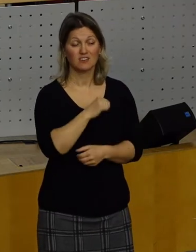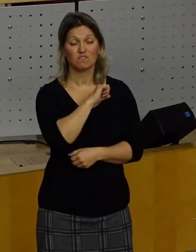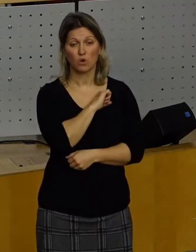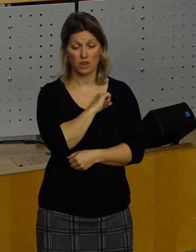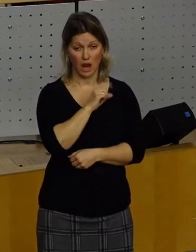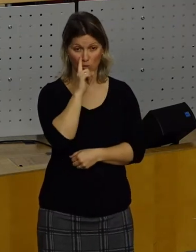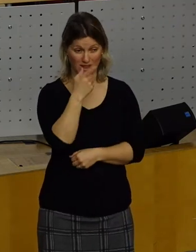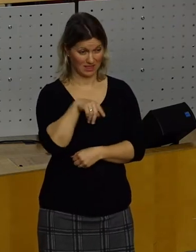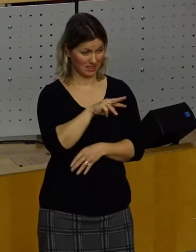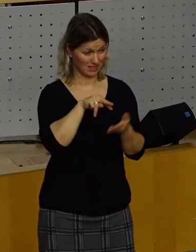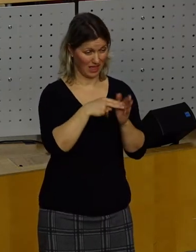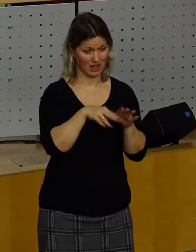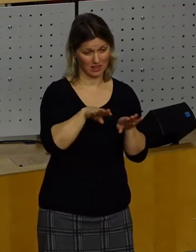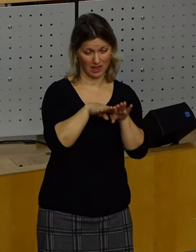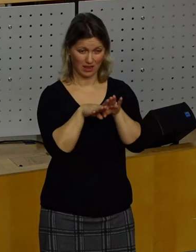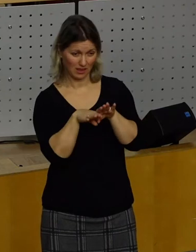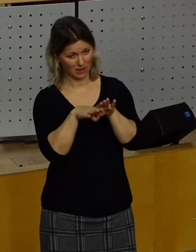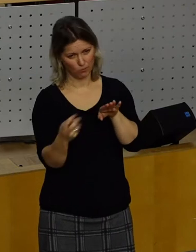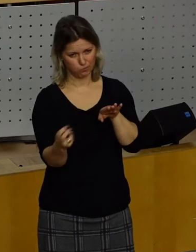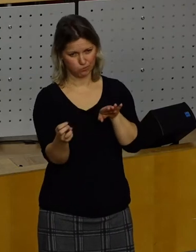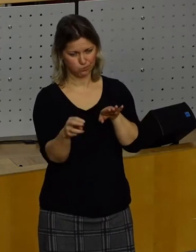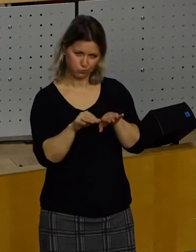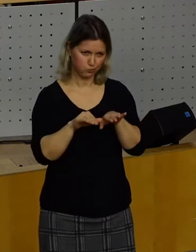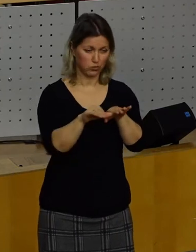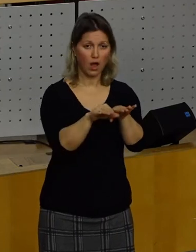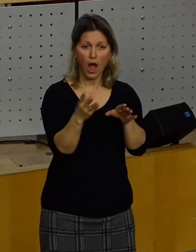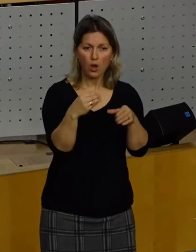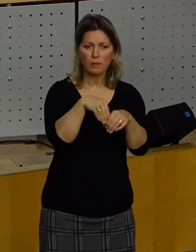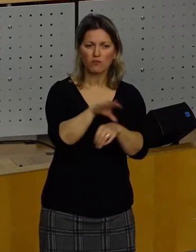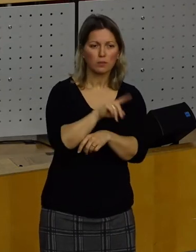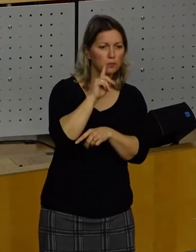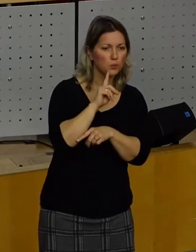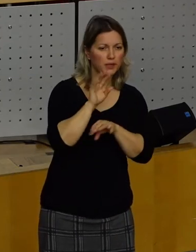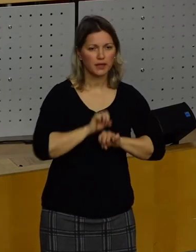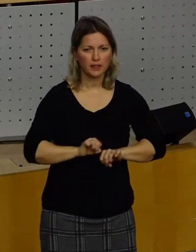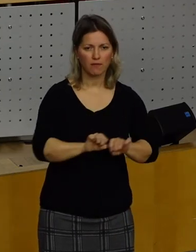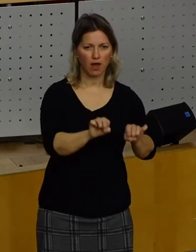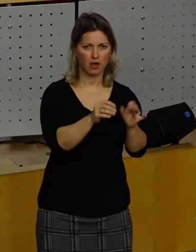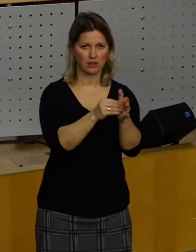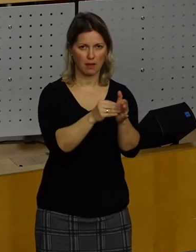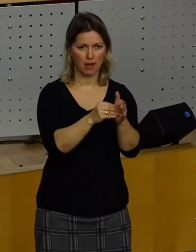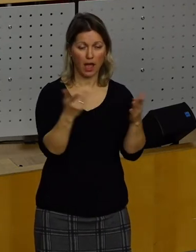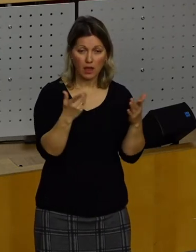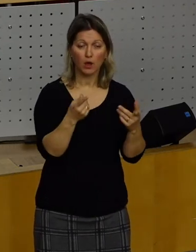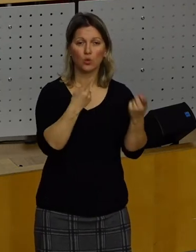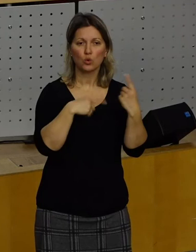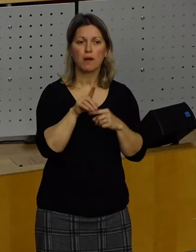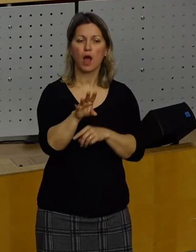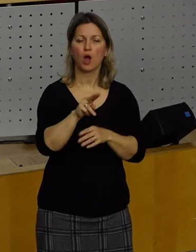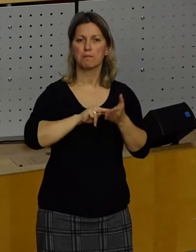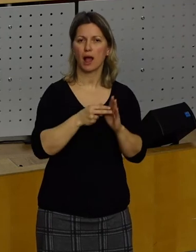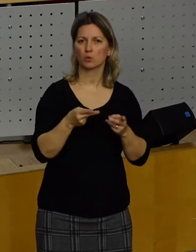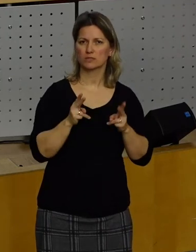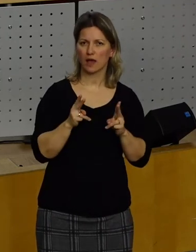Niederflurtechnik einsetzen, dass alle Menschen, selbst die Mutti mit dem Kinderwagen ganz gut reinkommt, sondern das schafft auch Planungssicherheit für